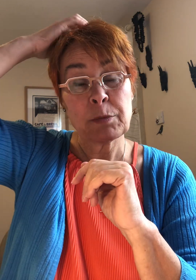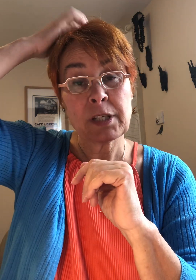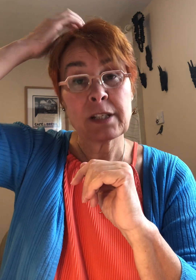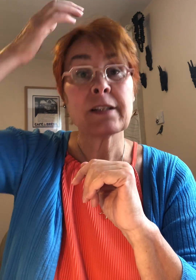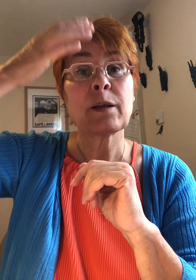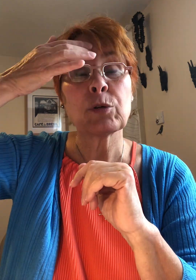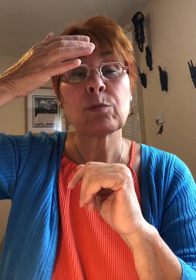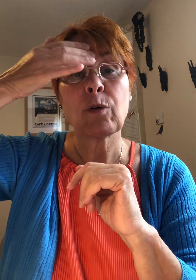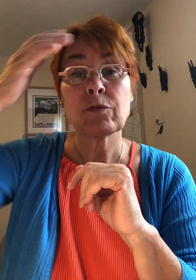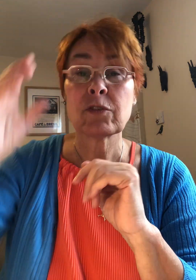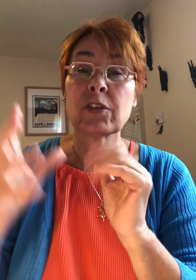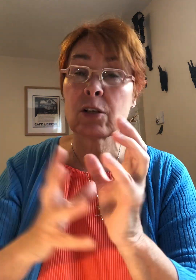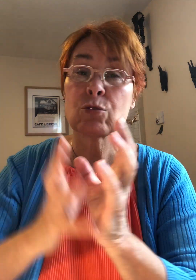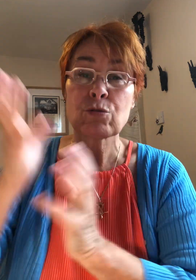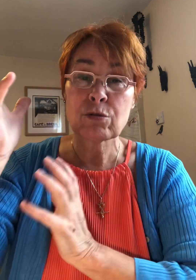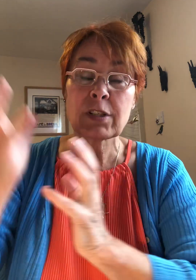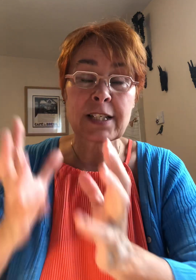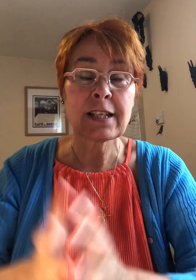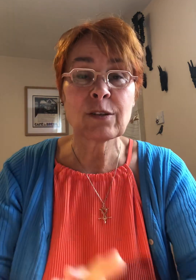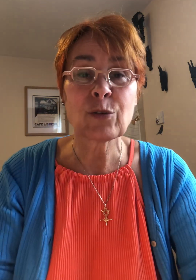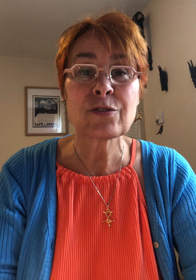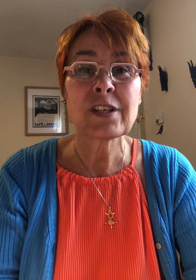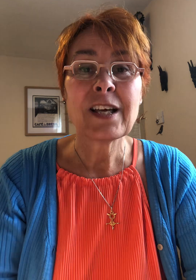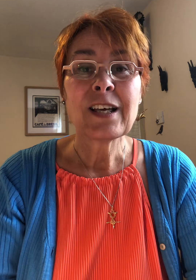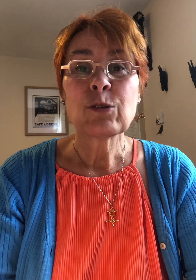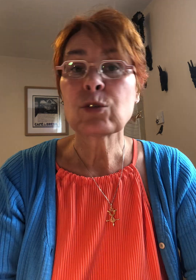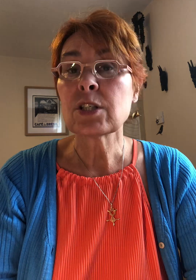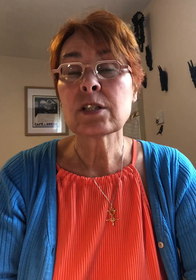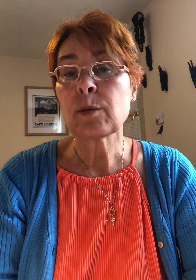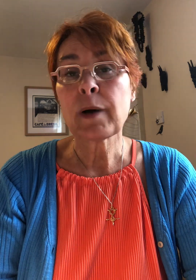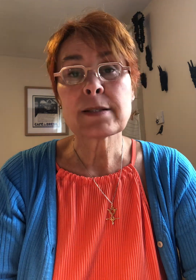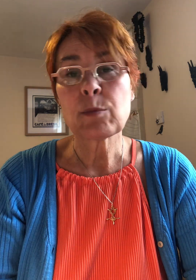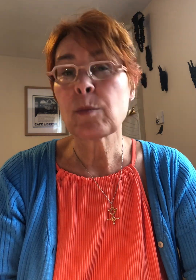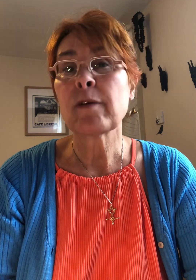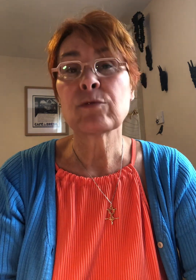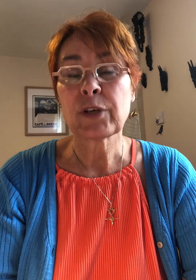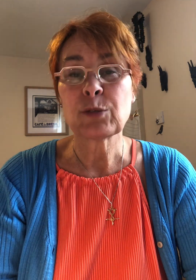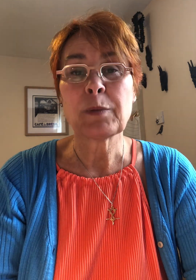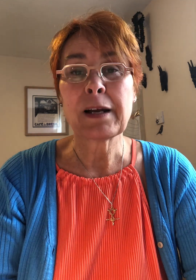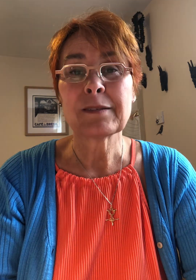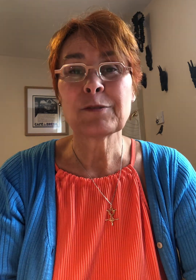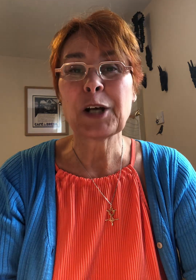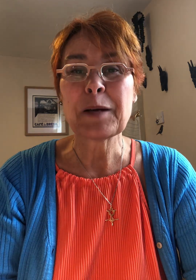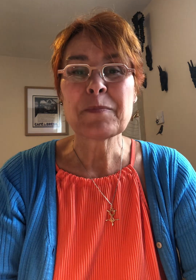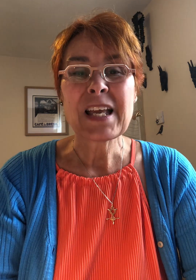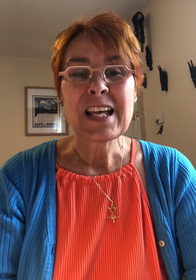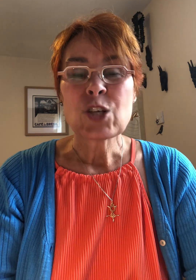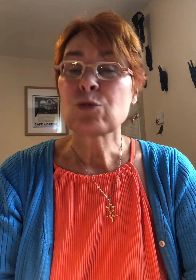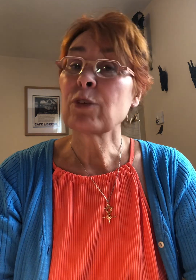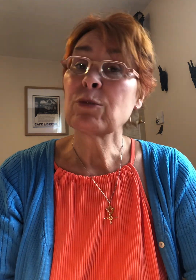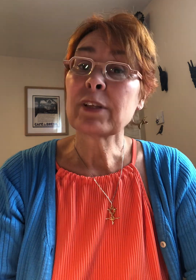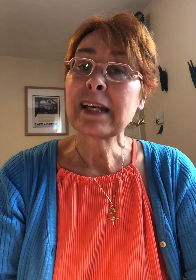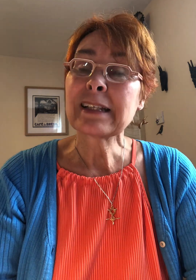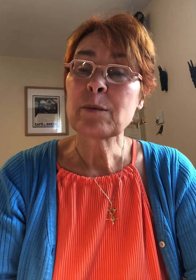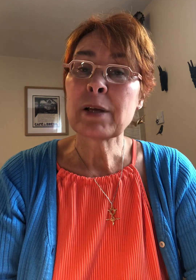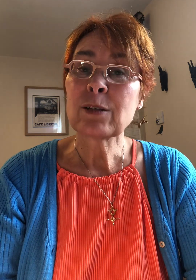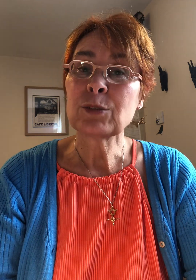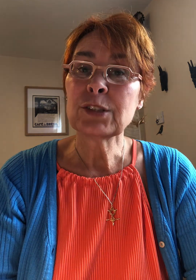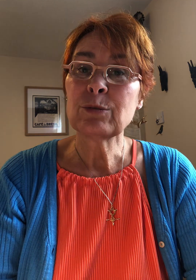mes tapotements c'était quelque chose de très intense donc n'hésitez pas ça peut pas vous faire du mal voilà je vous souhaite une très très belle continuation